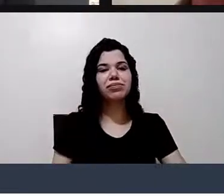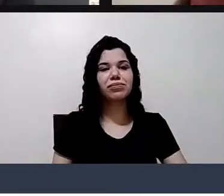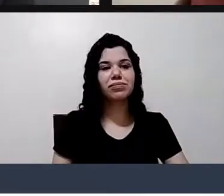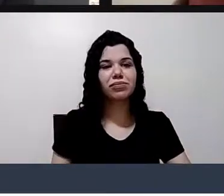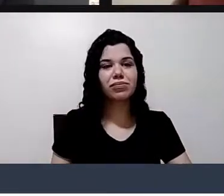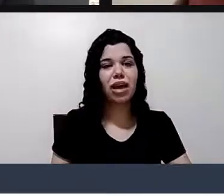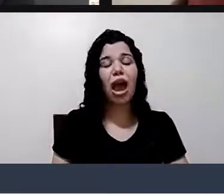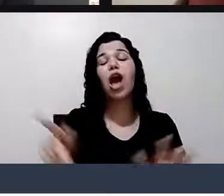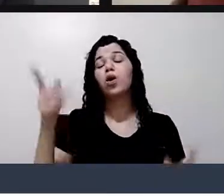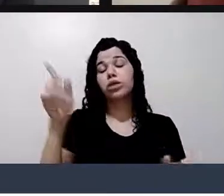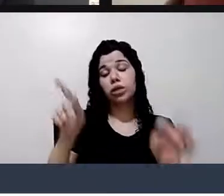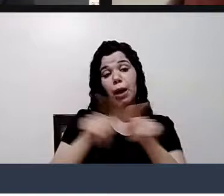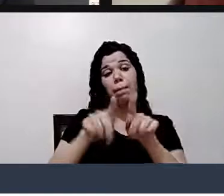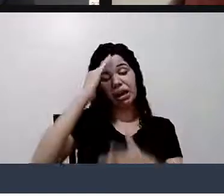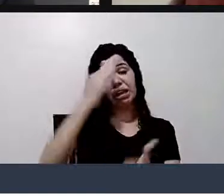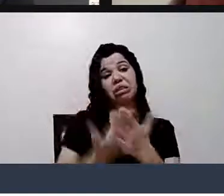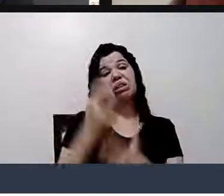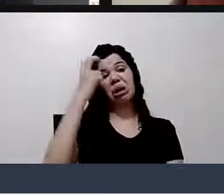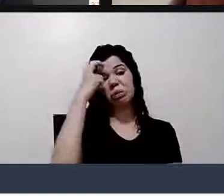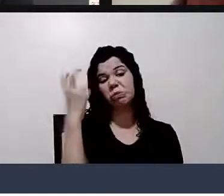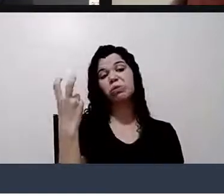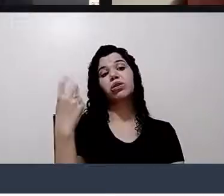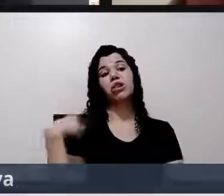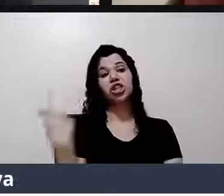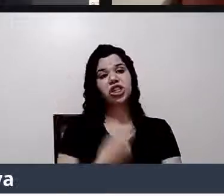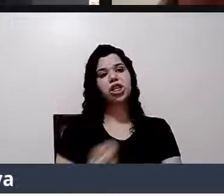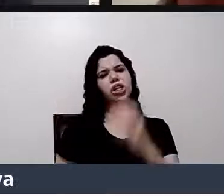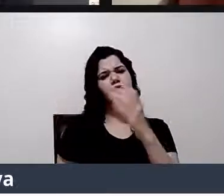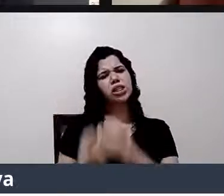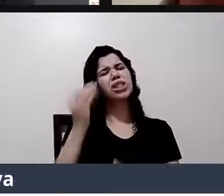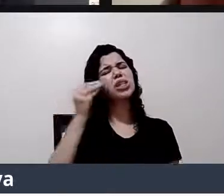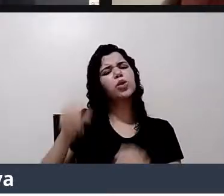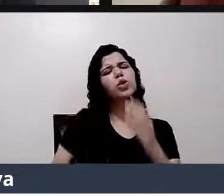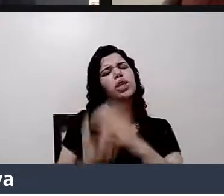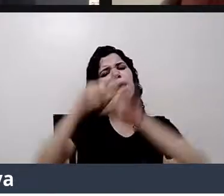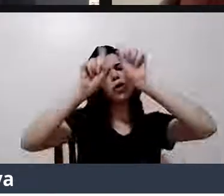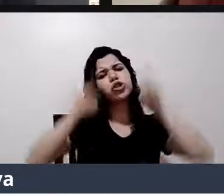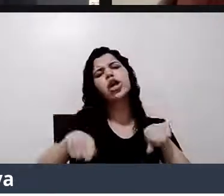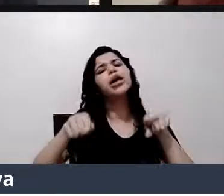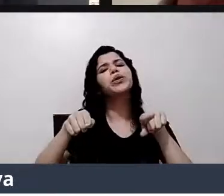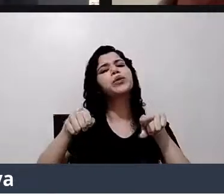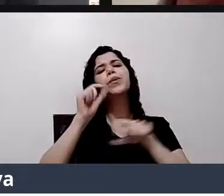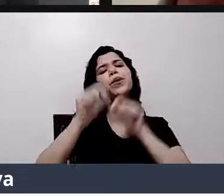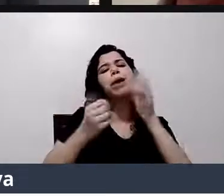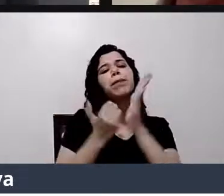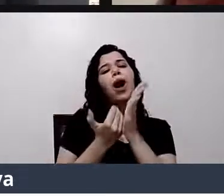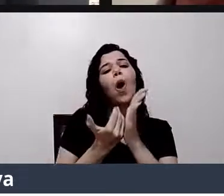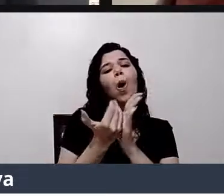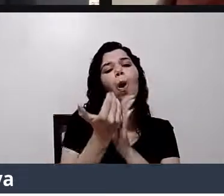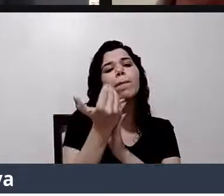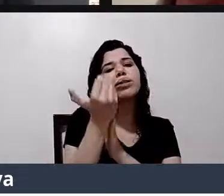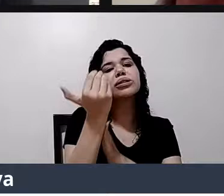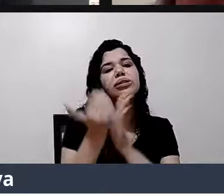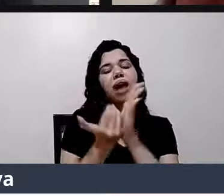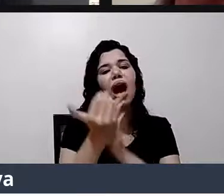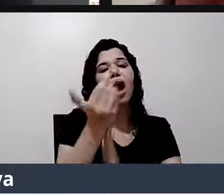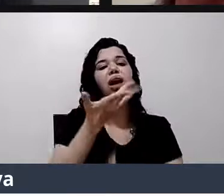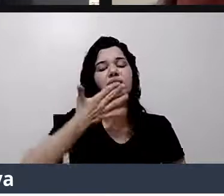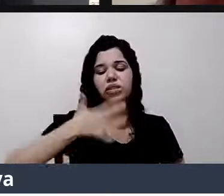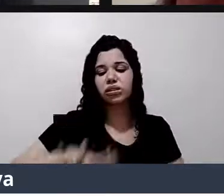a gente está tentando criar um projeto para começar nas séries iniciais. As crianças já começaram a aprender